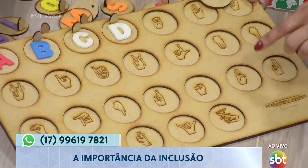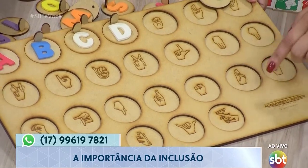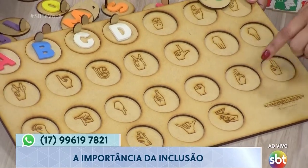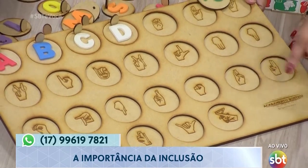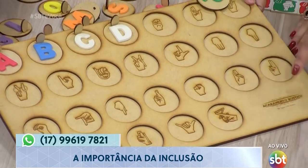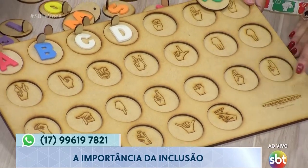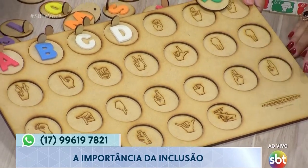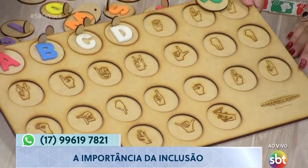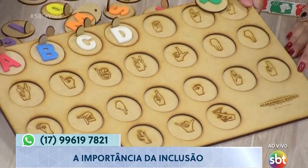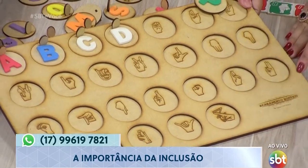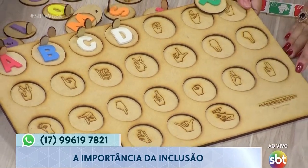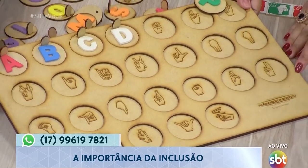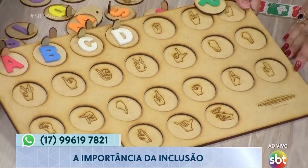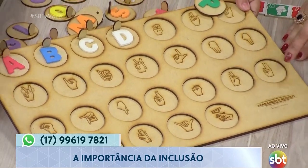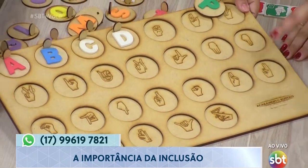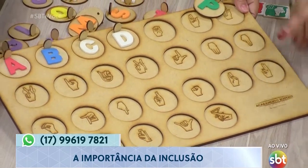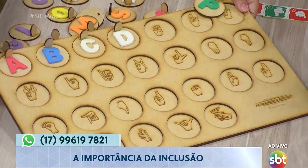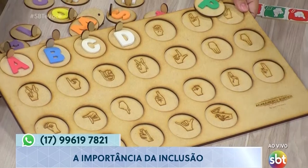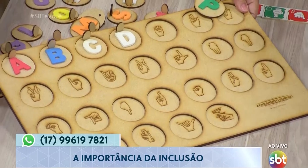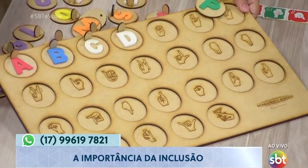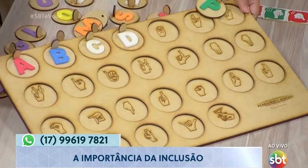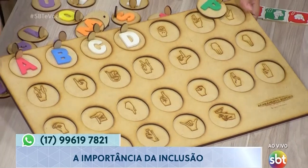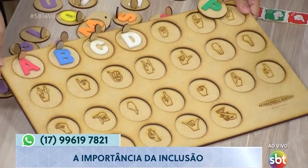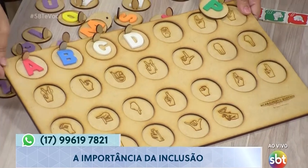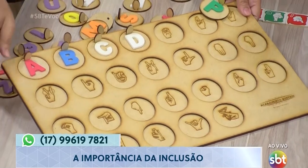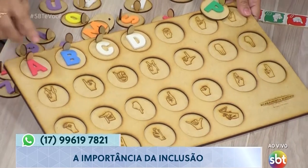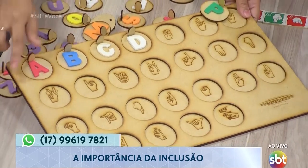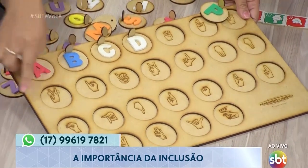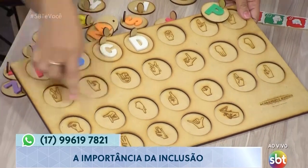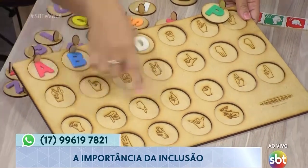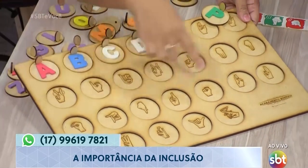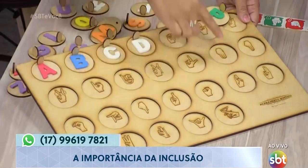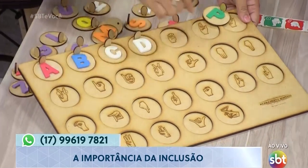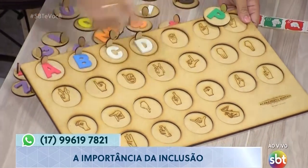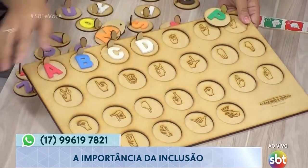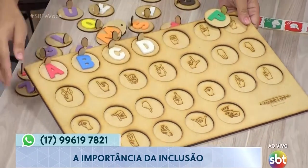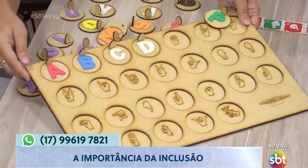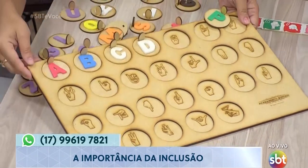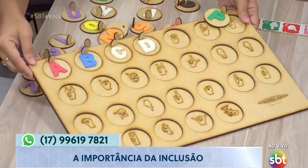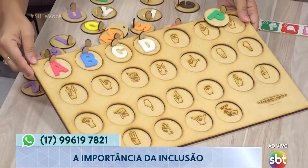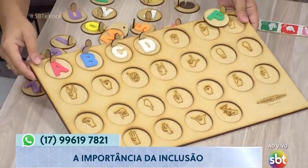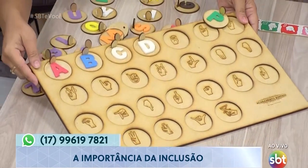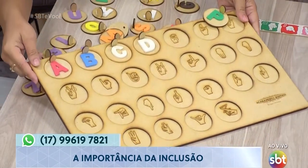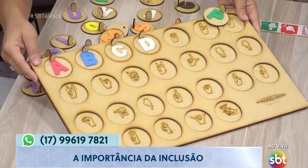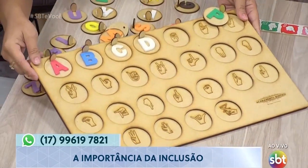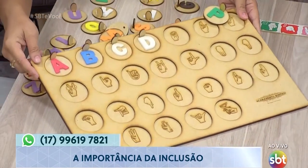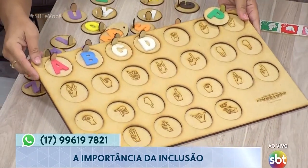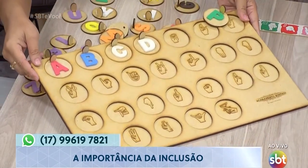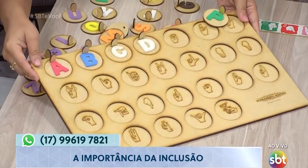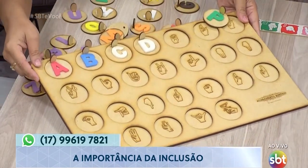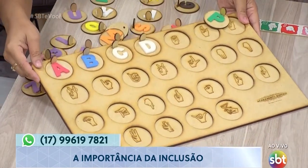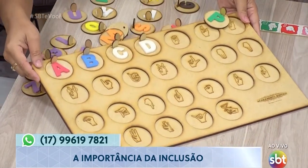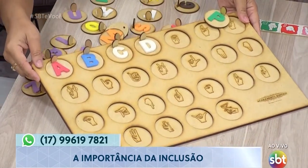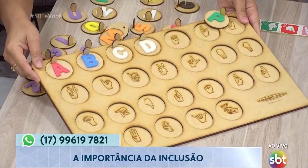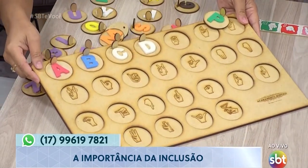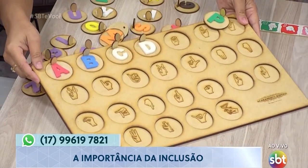colada aqui e fazer o meu nome. Isso, esse material pedagógico aqui, ele é utilizado pra nós